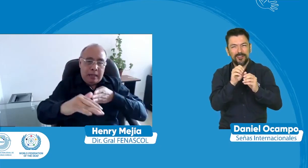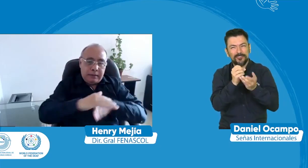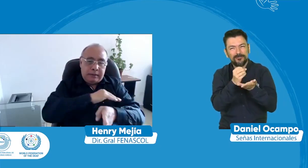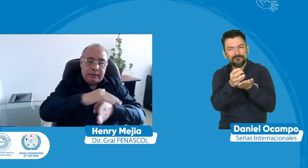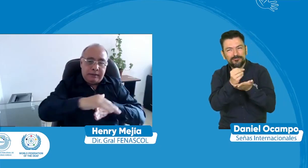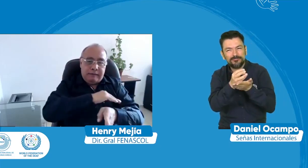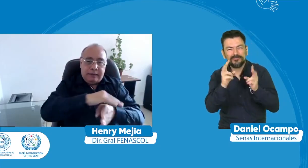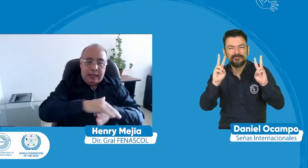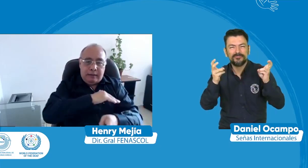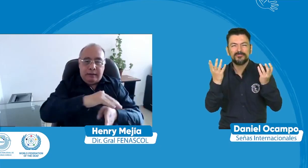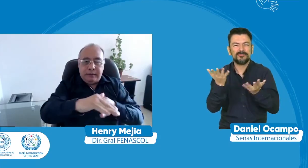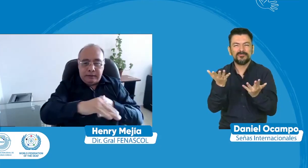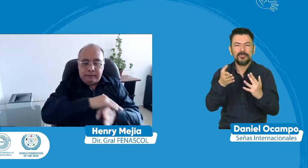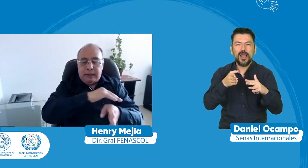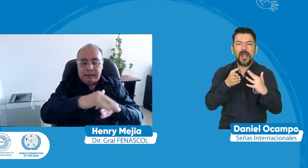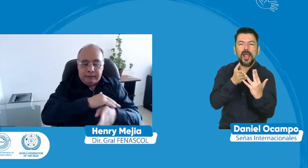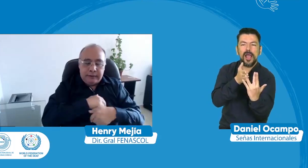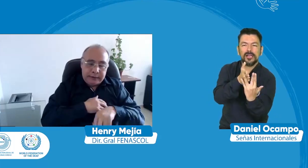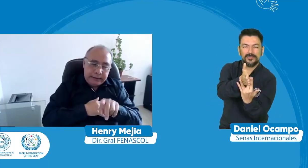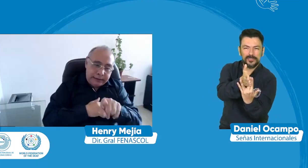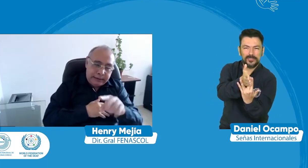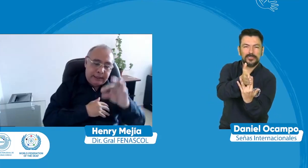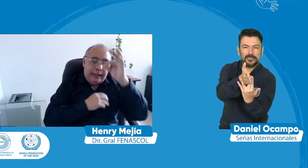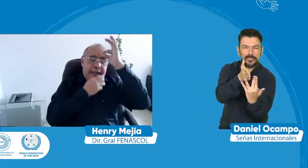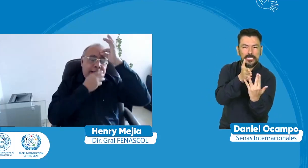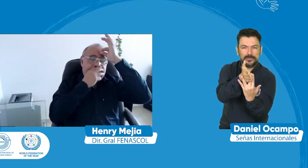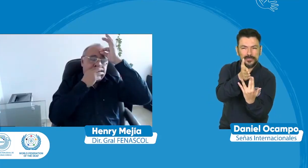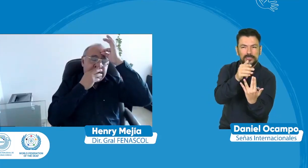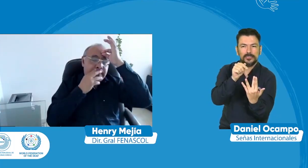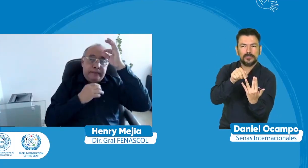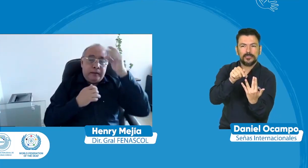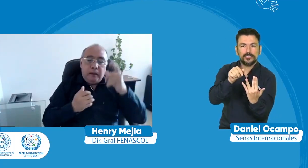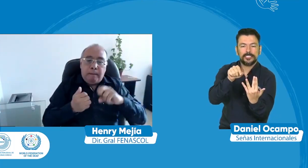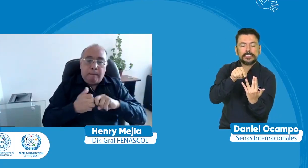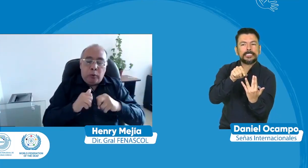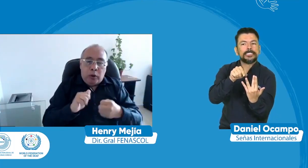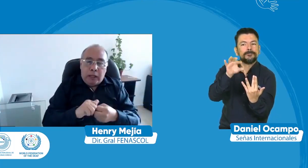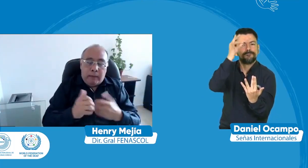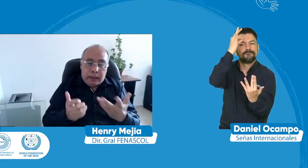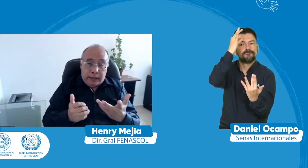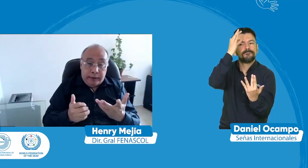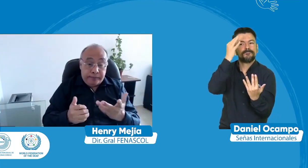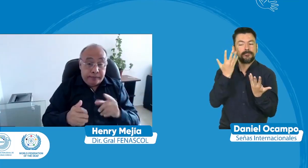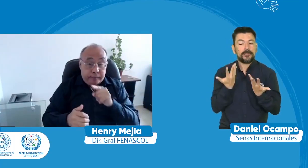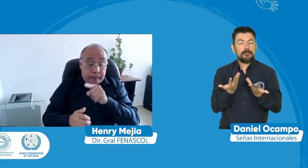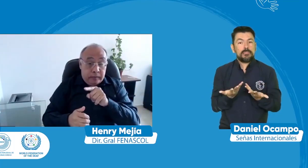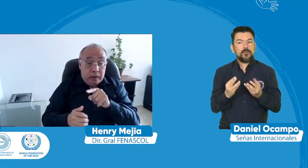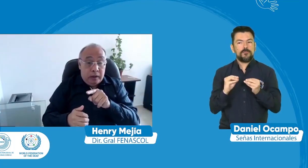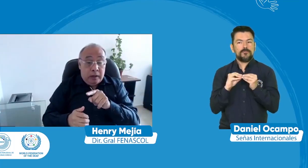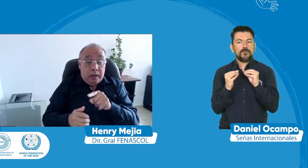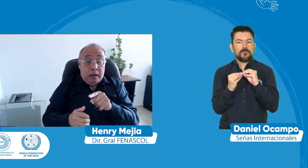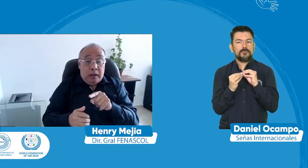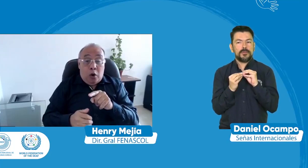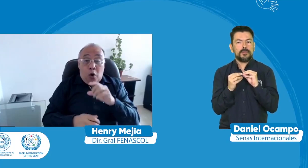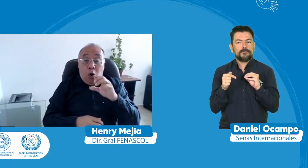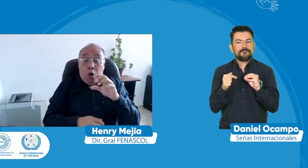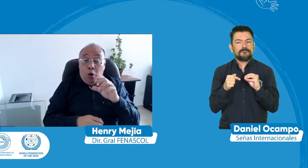hablando sobre el tema de la accesibilidad y pues recordé recordé algo importante